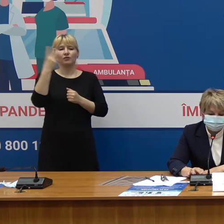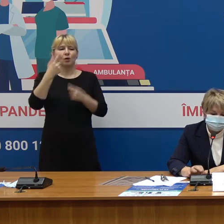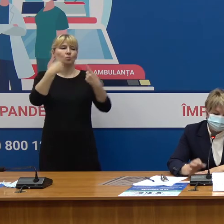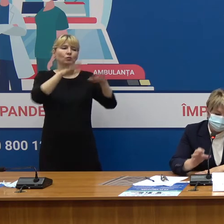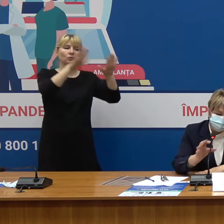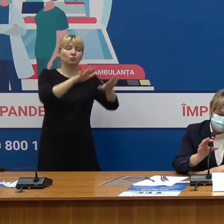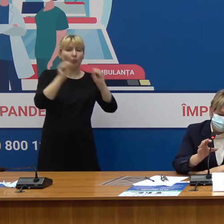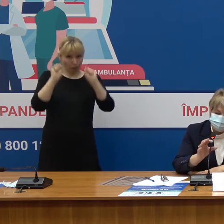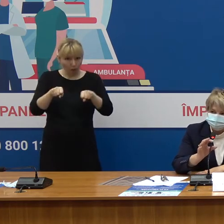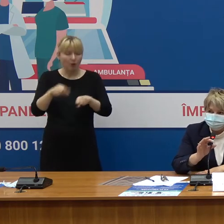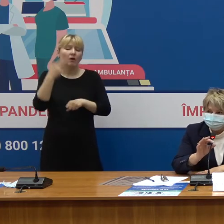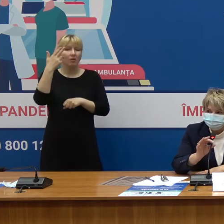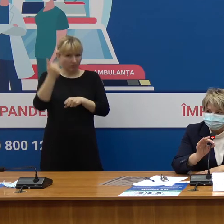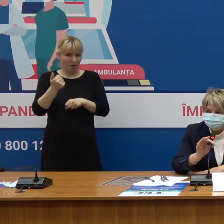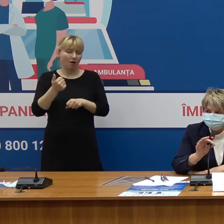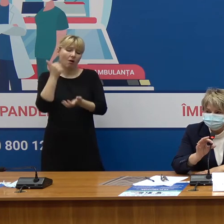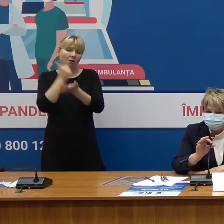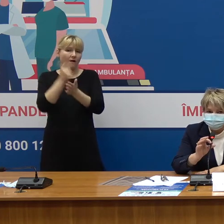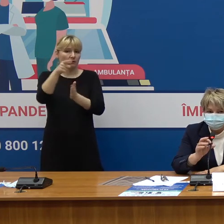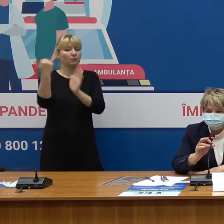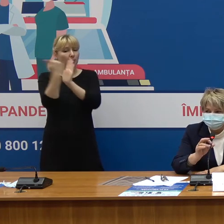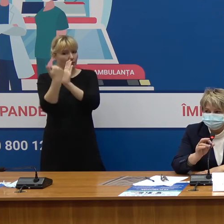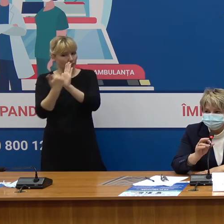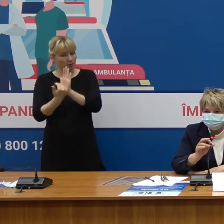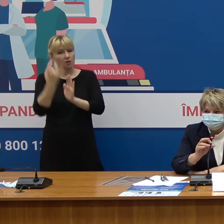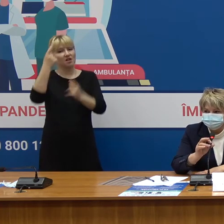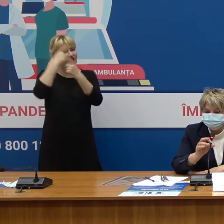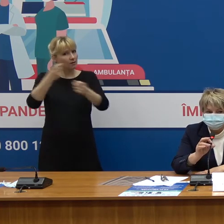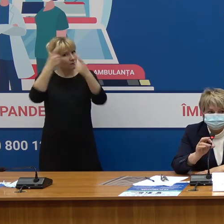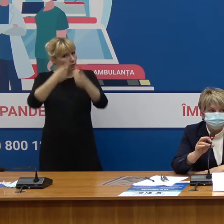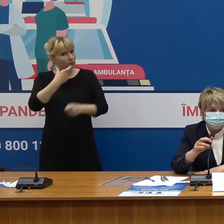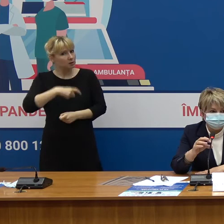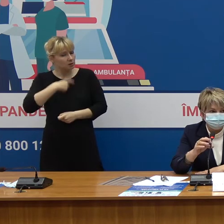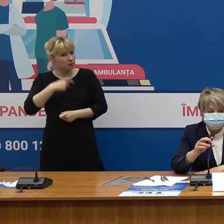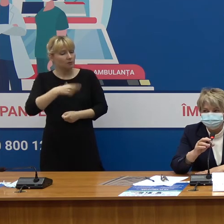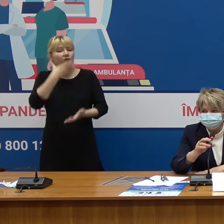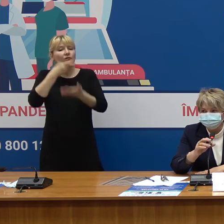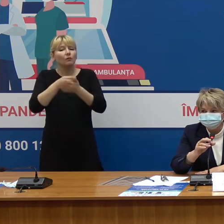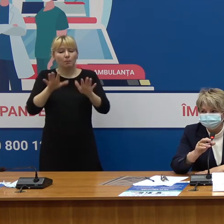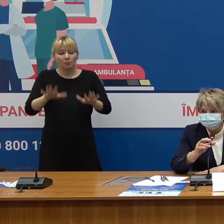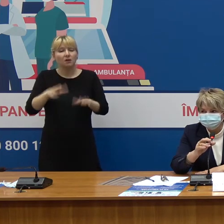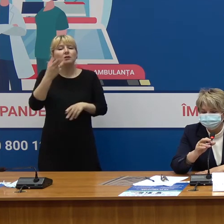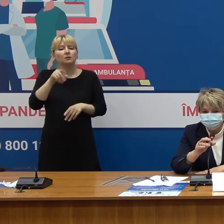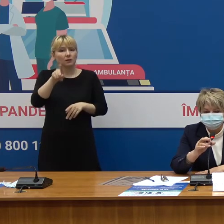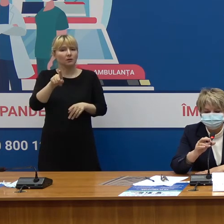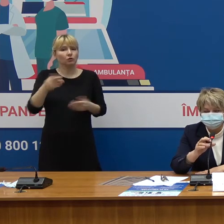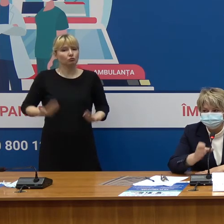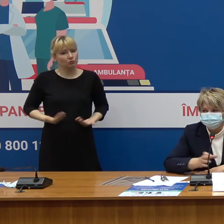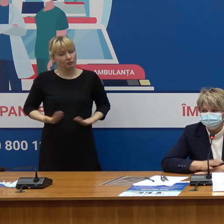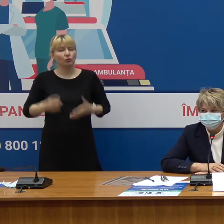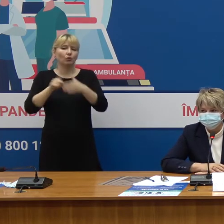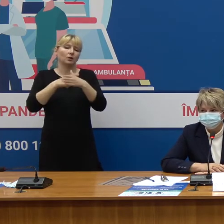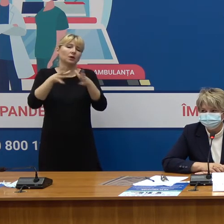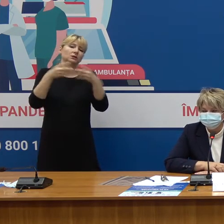Exact, doar trebuie să vă programați și să vă informați în localitatea în care vă aflați La medicul de